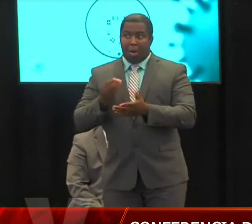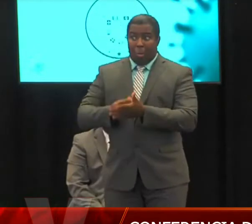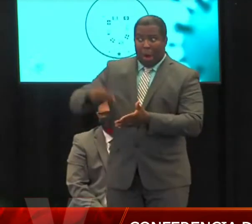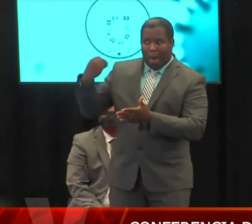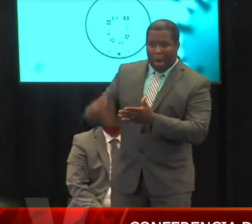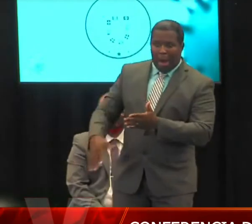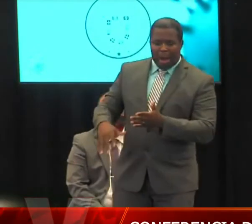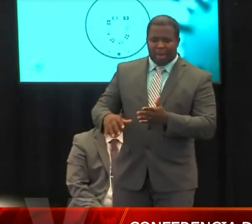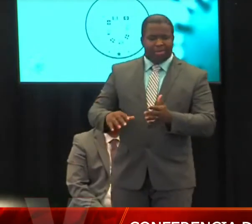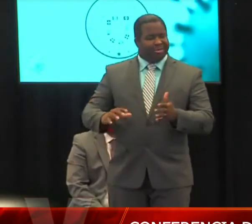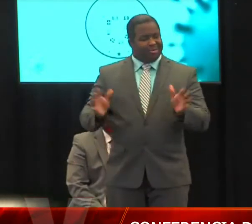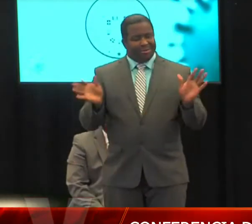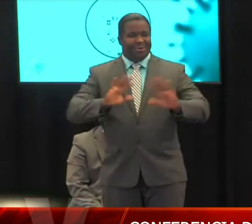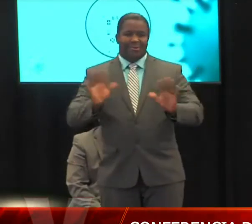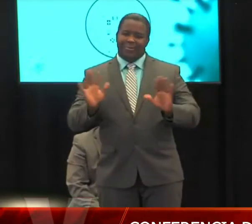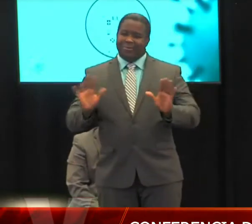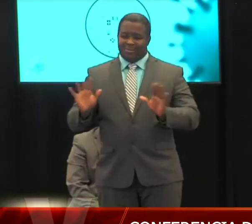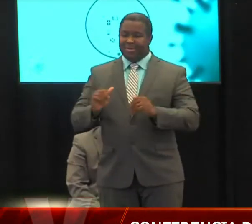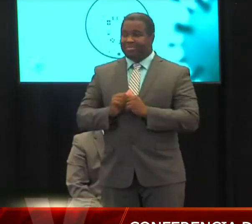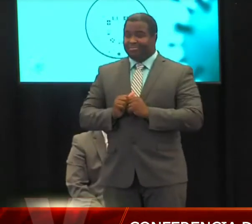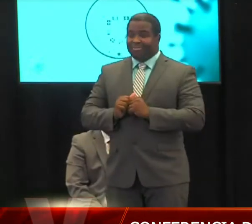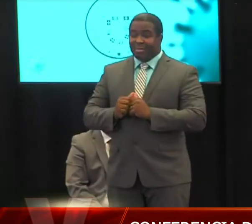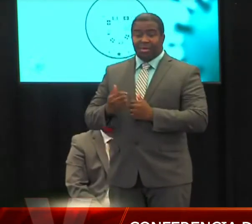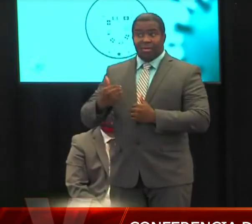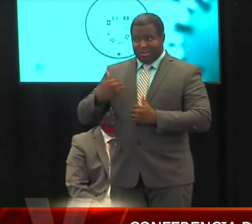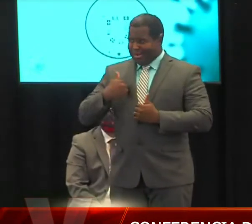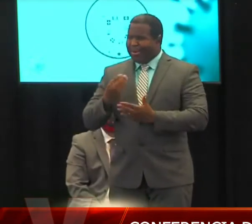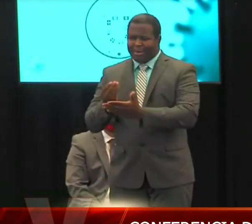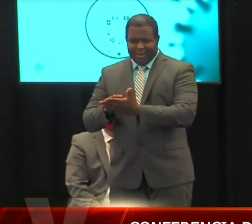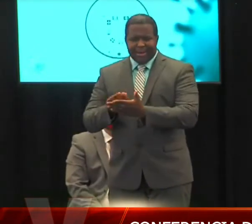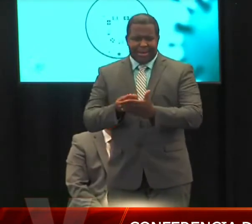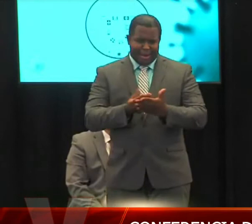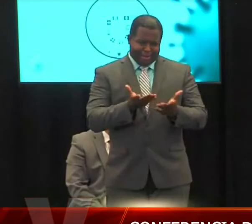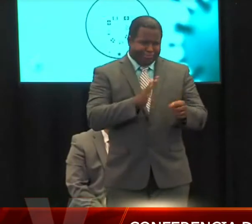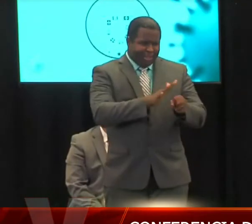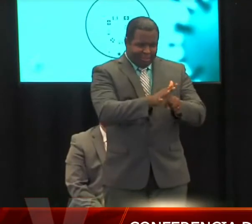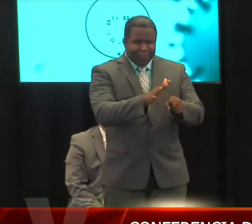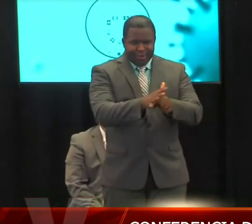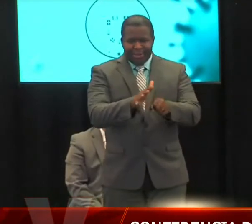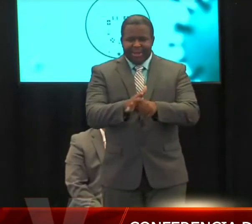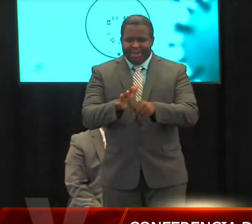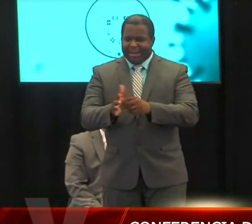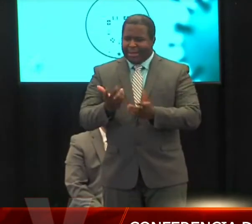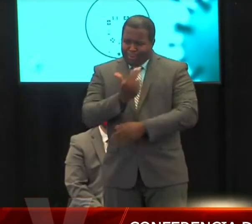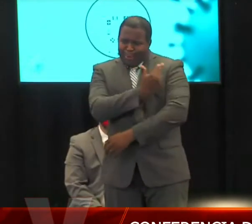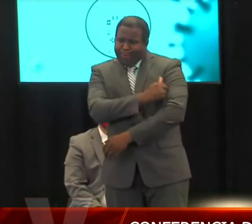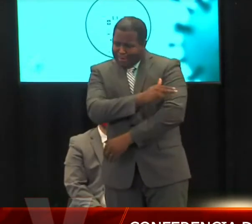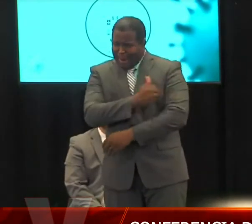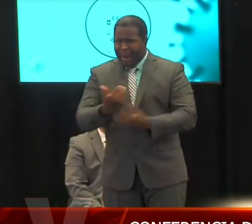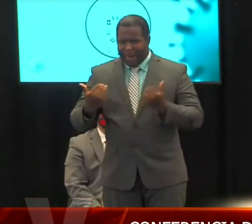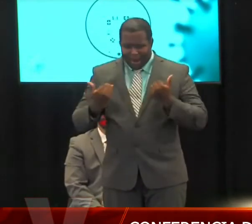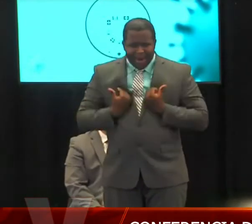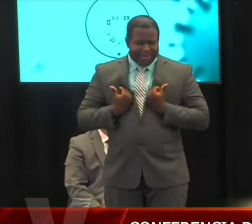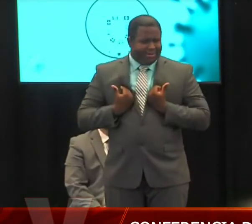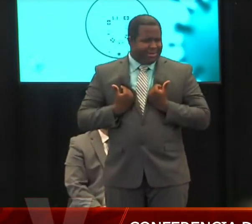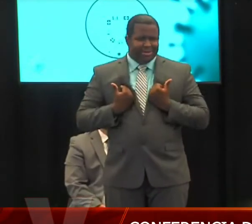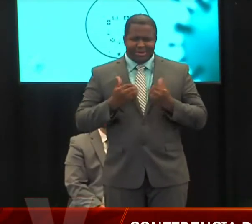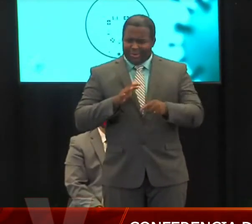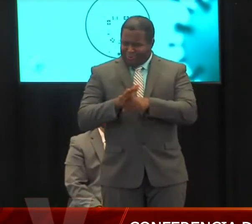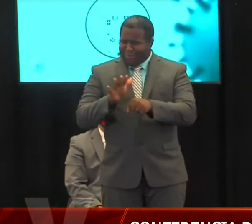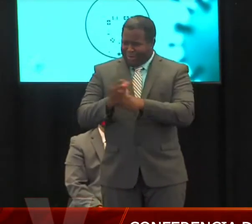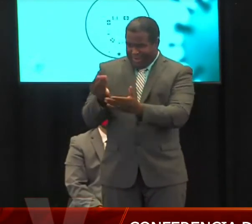los recursos necesarios para el país. Así que, los hospitales tienen sus recursos, se le ha dado, la gobernadora ha dado la disposición para disponer 150